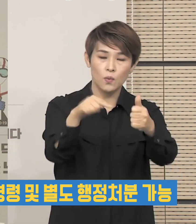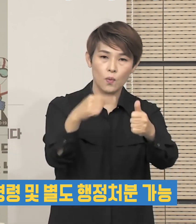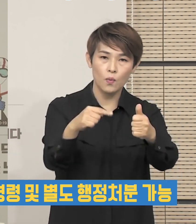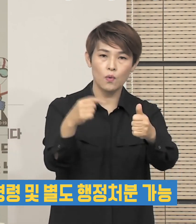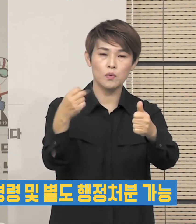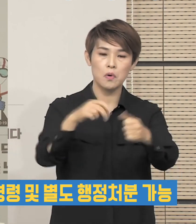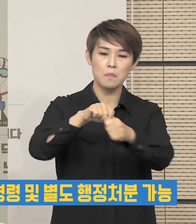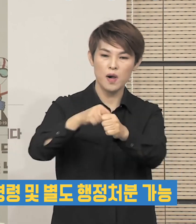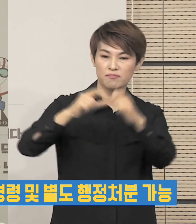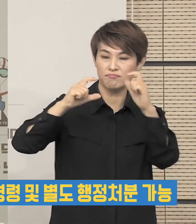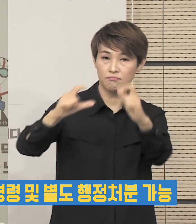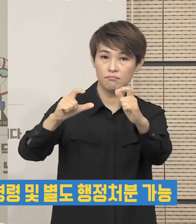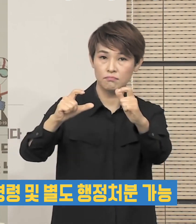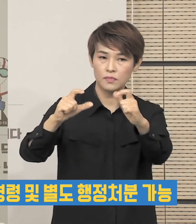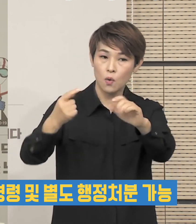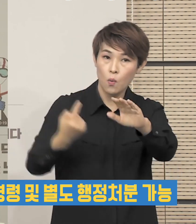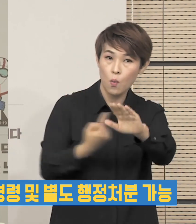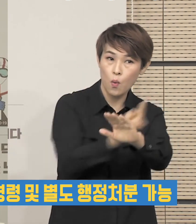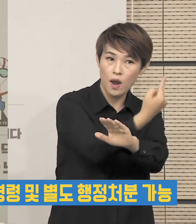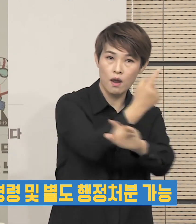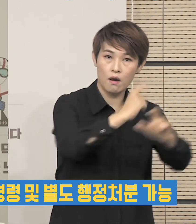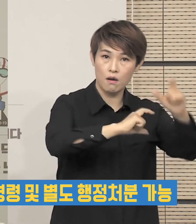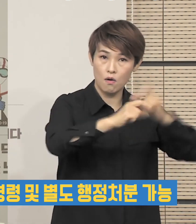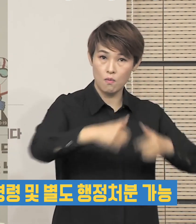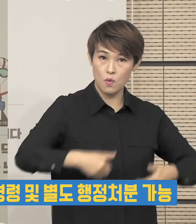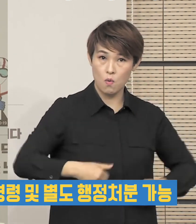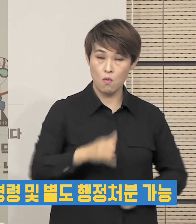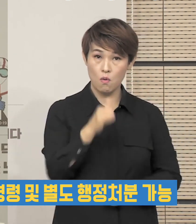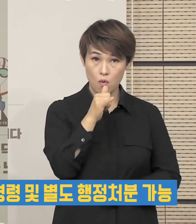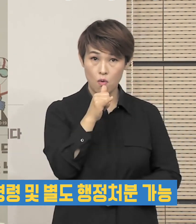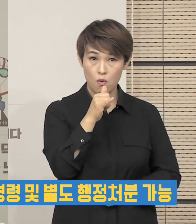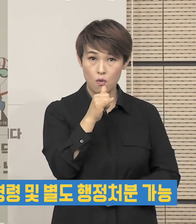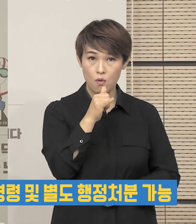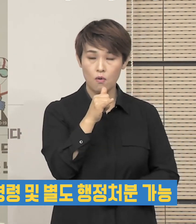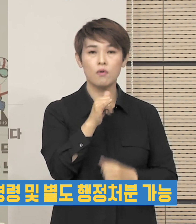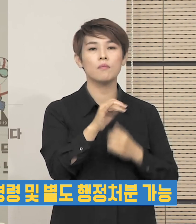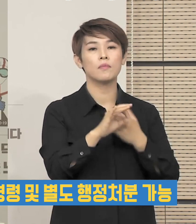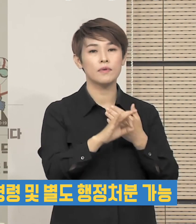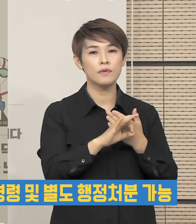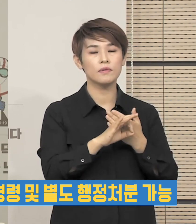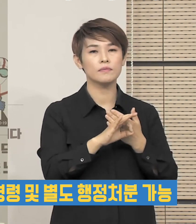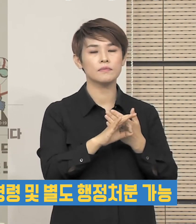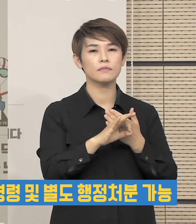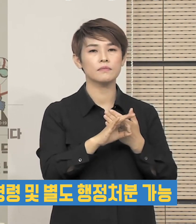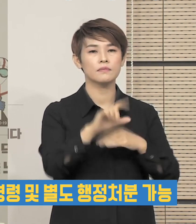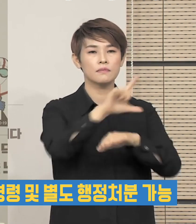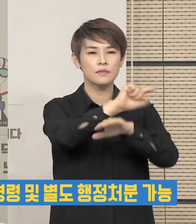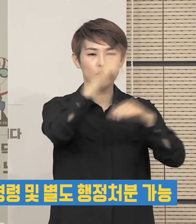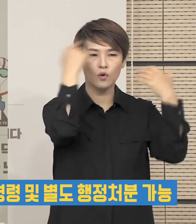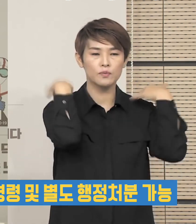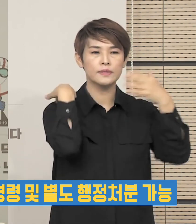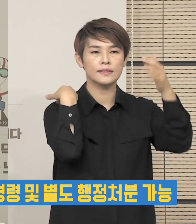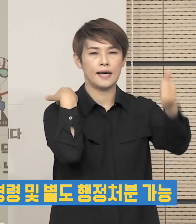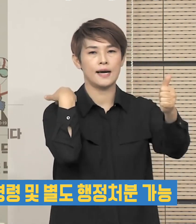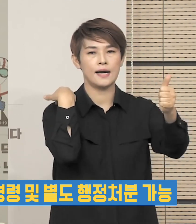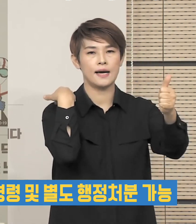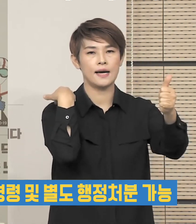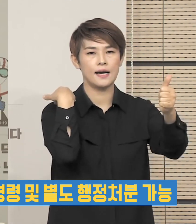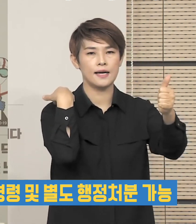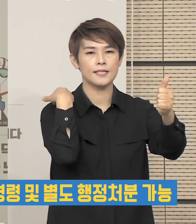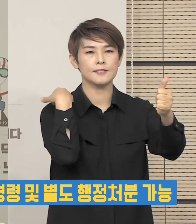부과 이외에도 만약에 필요한 조치가 있다라고 판단이 되는 경우에는 지자체장의 판단에 따라서